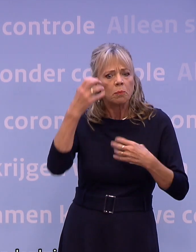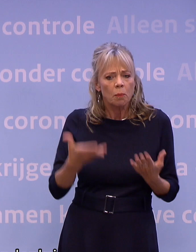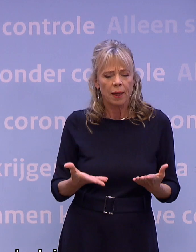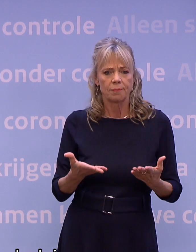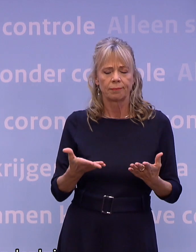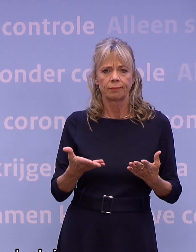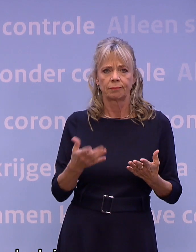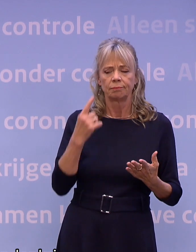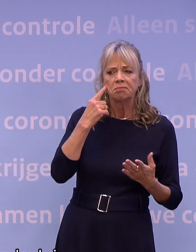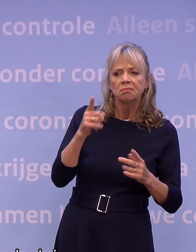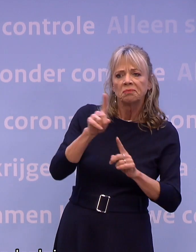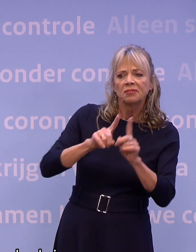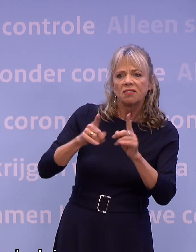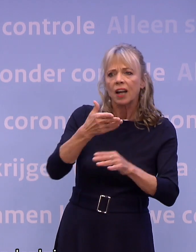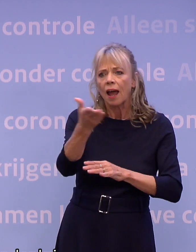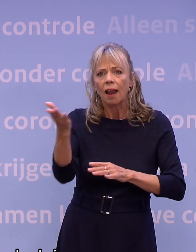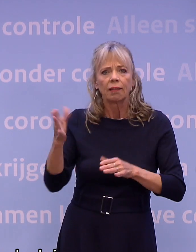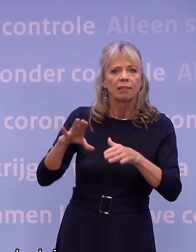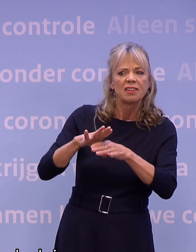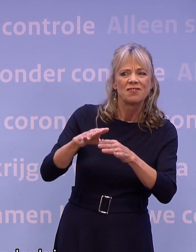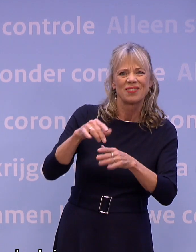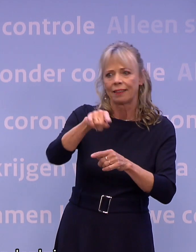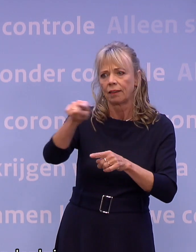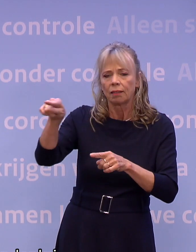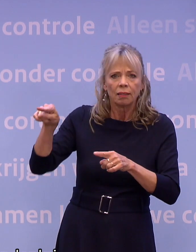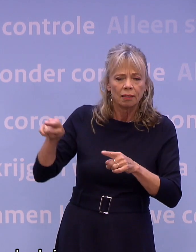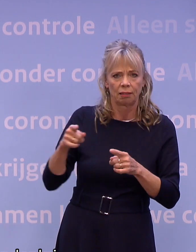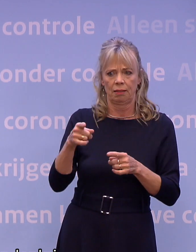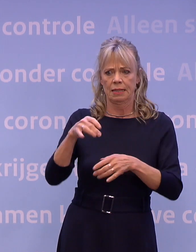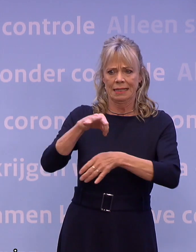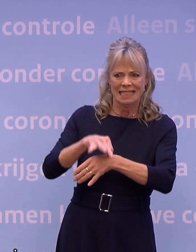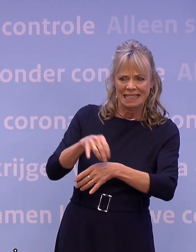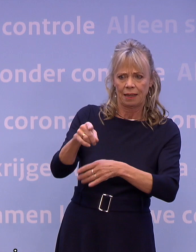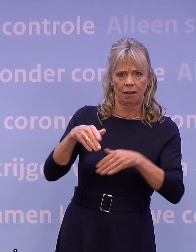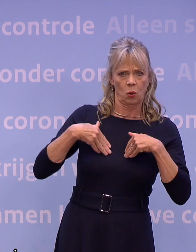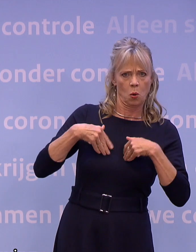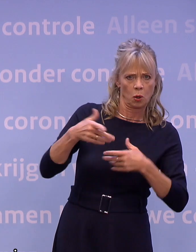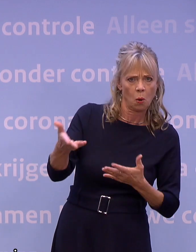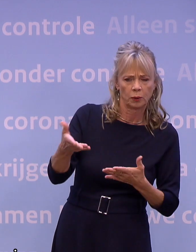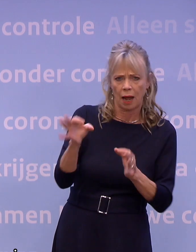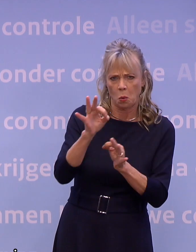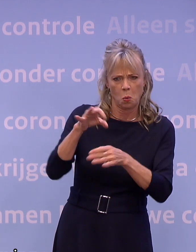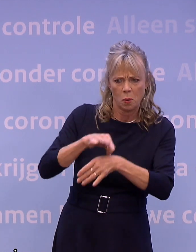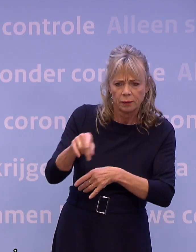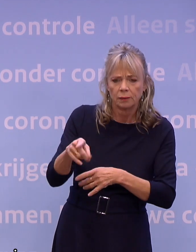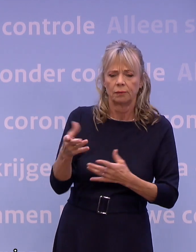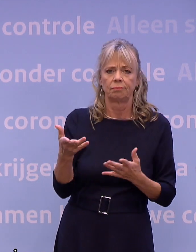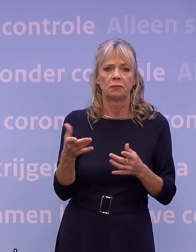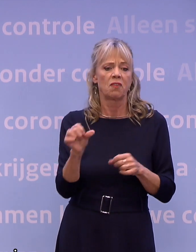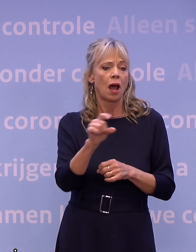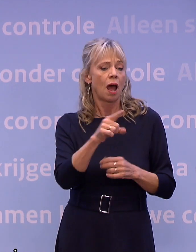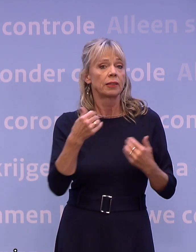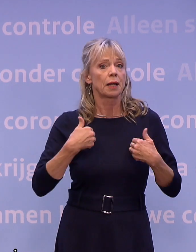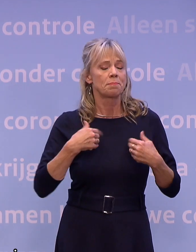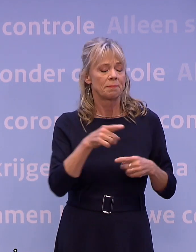in de vriendenkring die heel ziek zijn van corona. Andere mensen in je omgeving die bang zijn